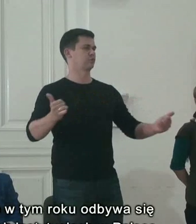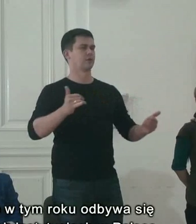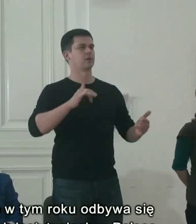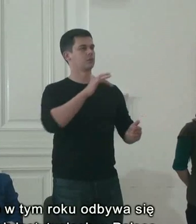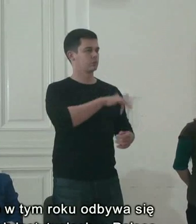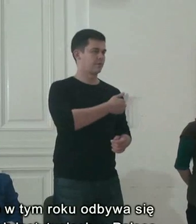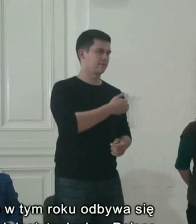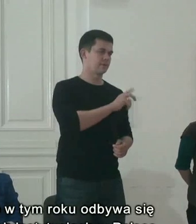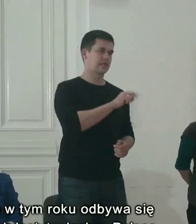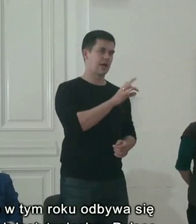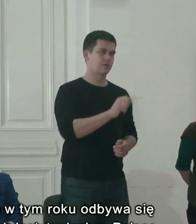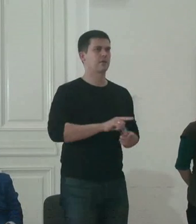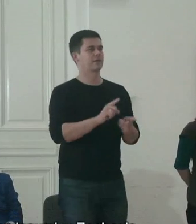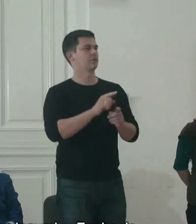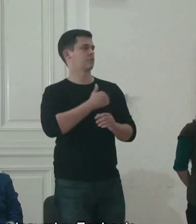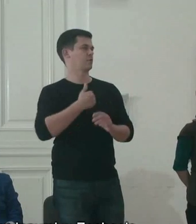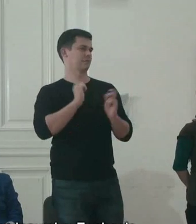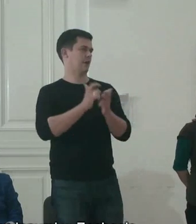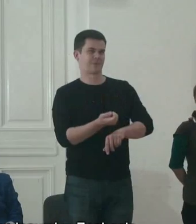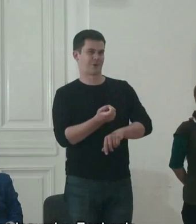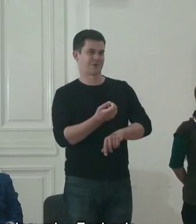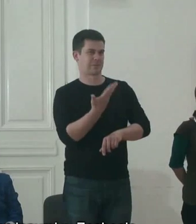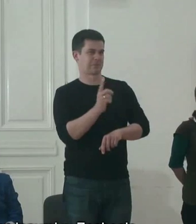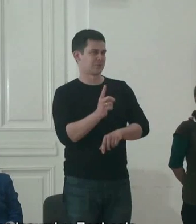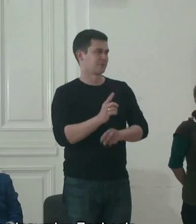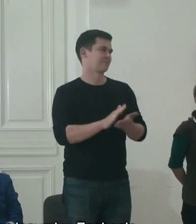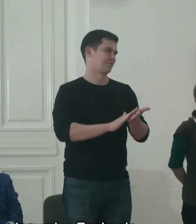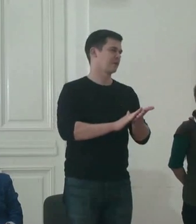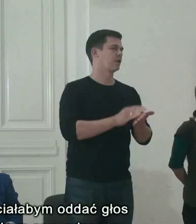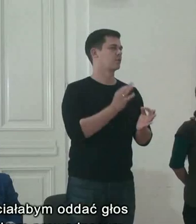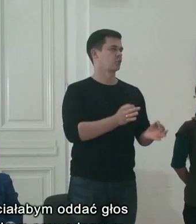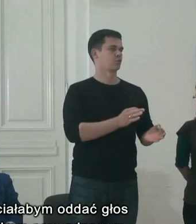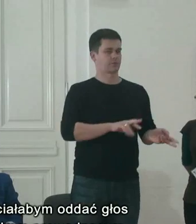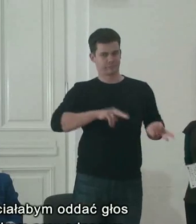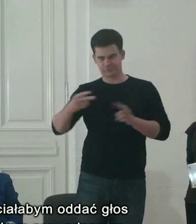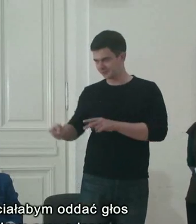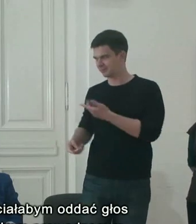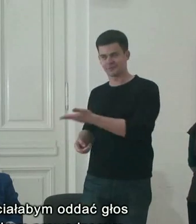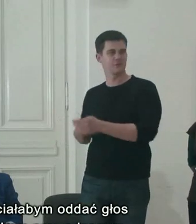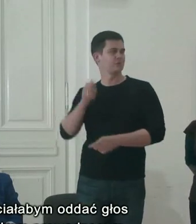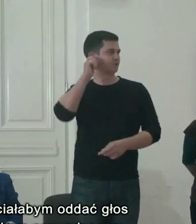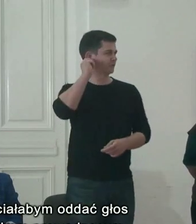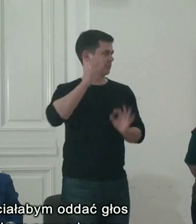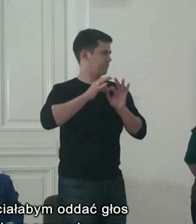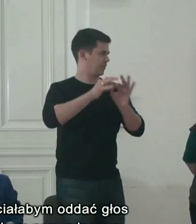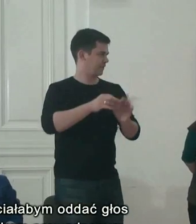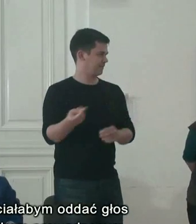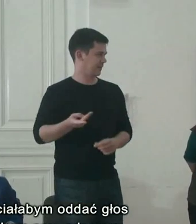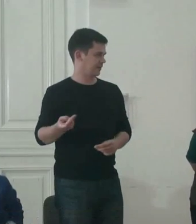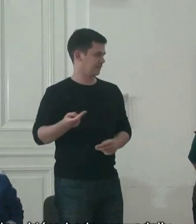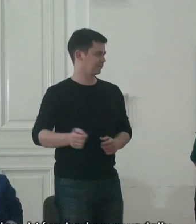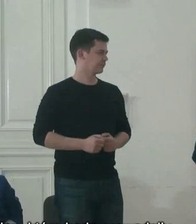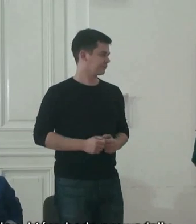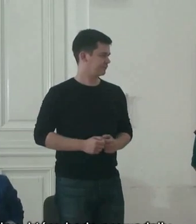instytucjach w Polsce, m.in. w Zachęcie. Chciałabym oddać głos osobom